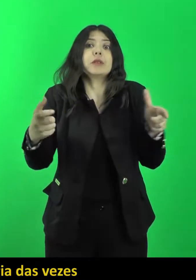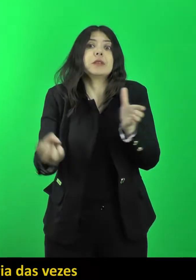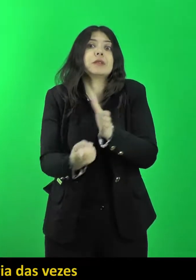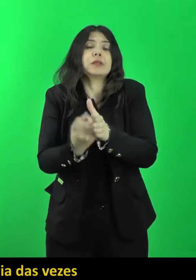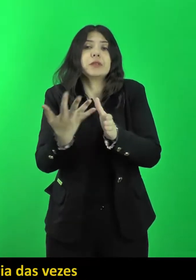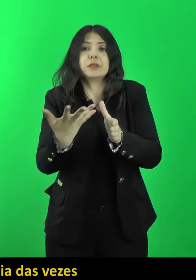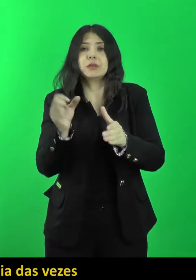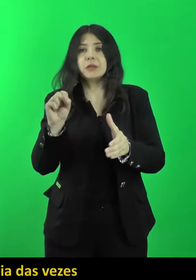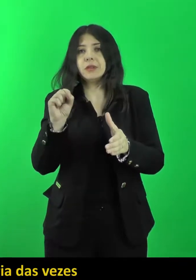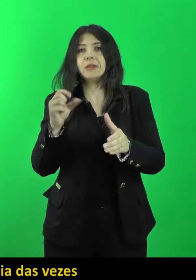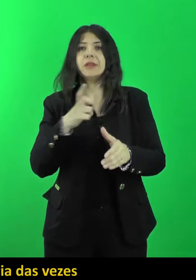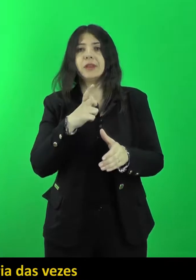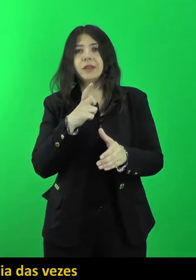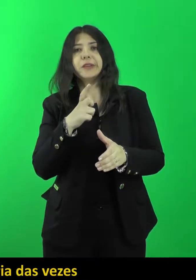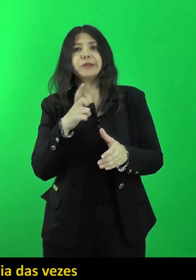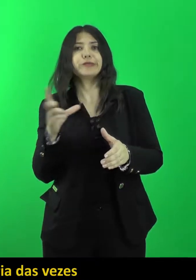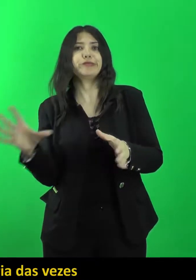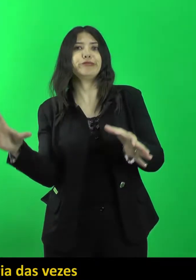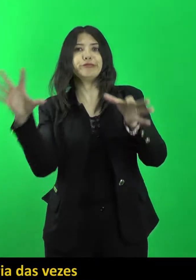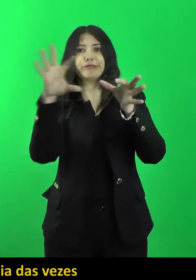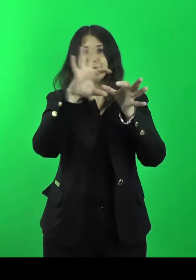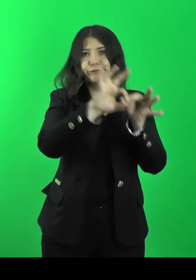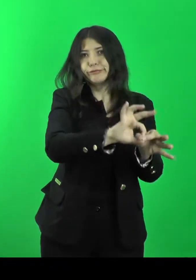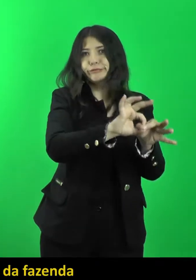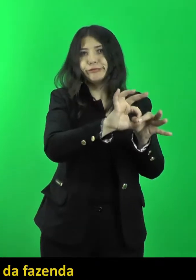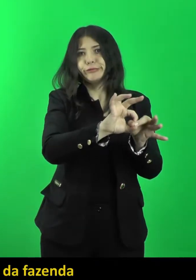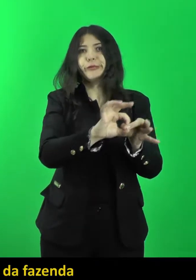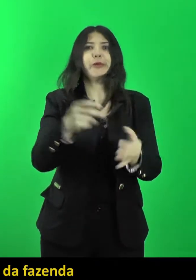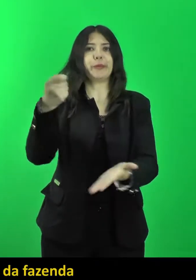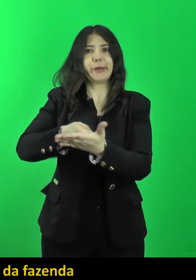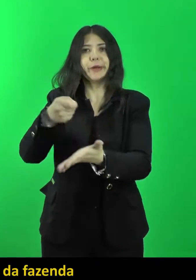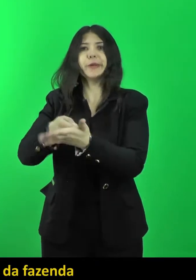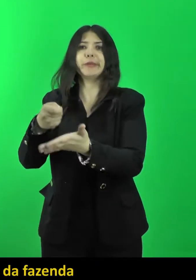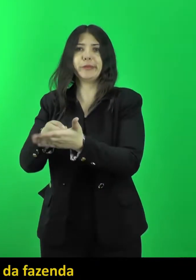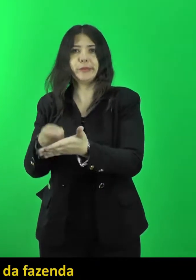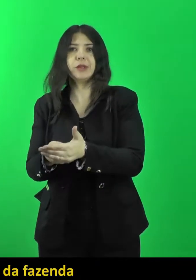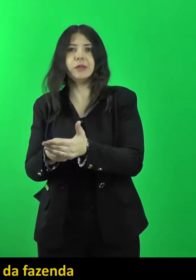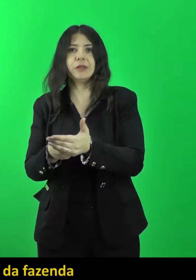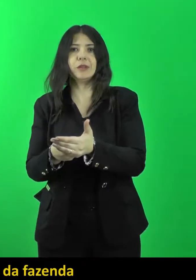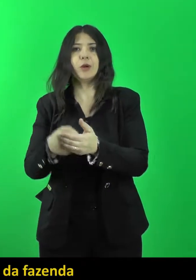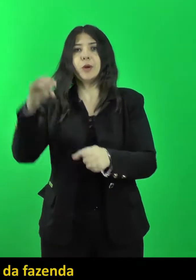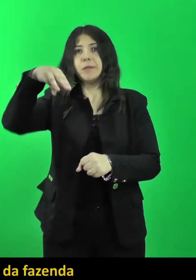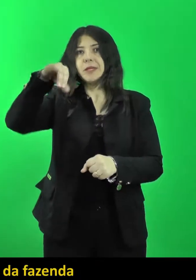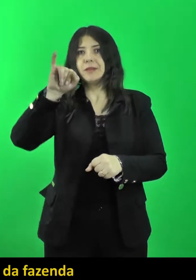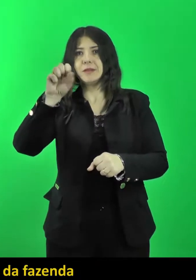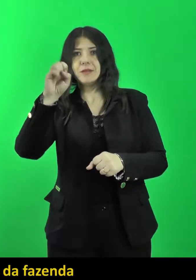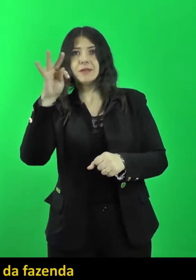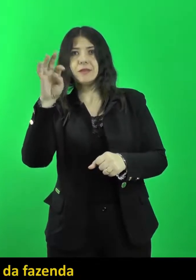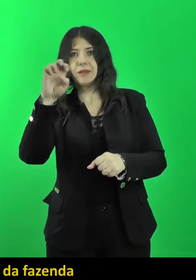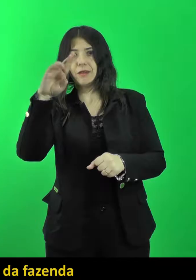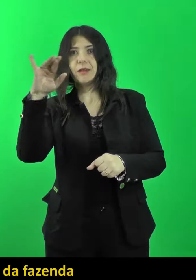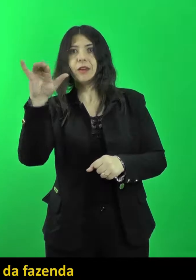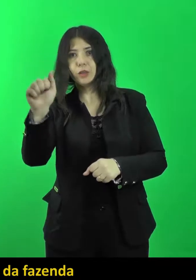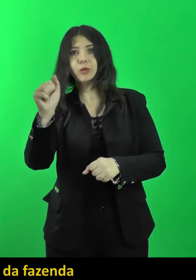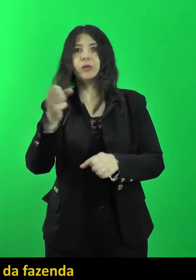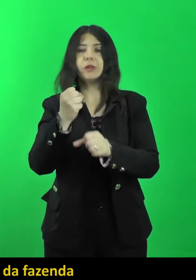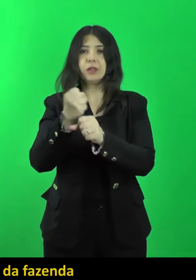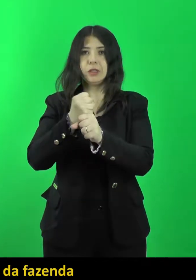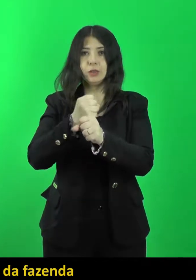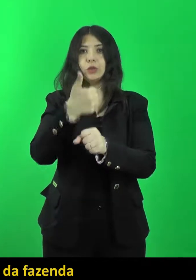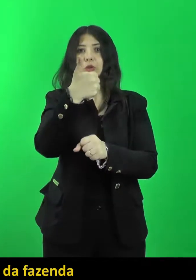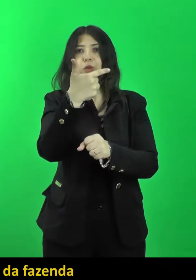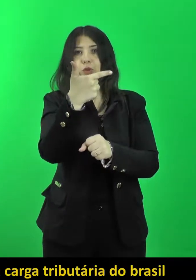vezes, está relacionada à incidência tributária. Dados do Ministério da Fazenda, correspondente ao ano de